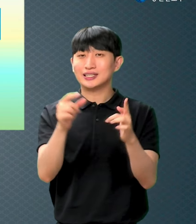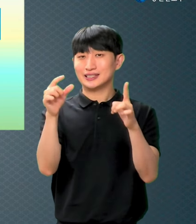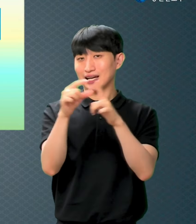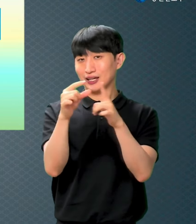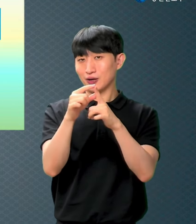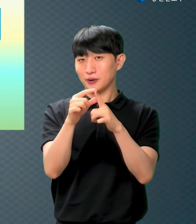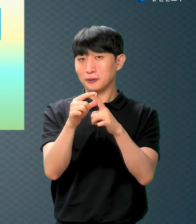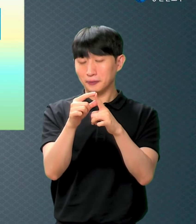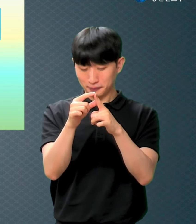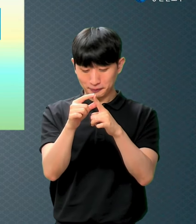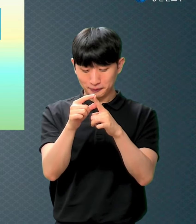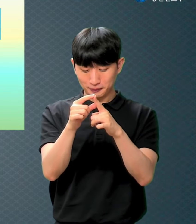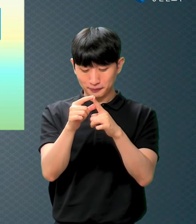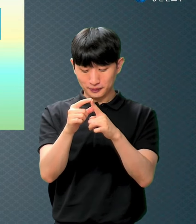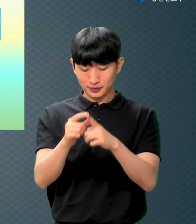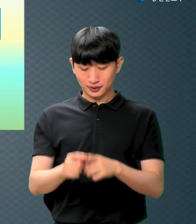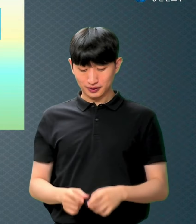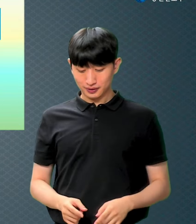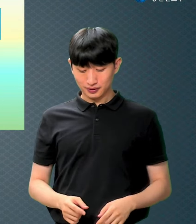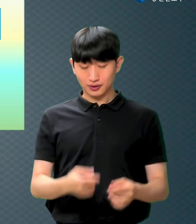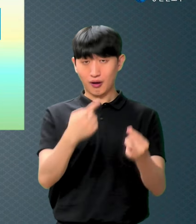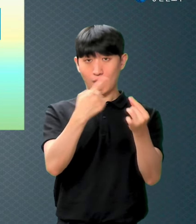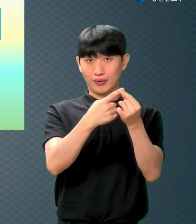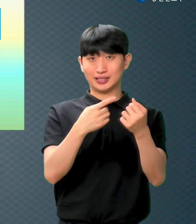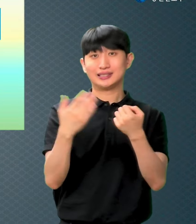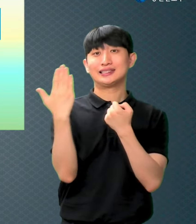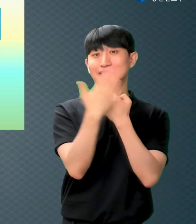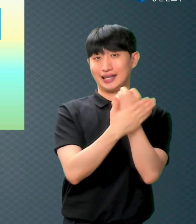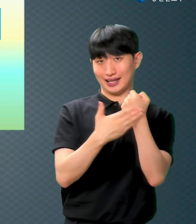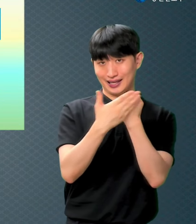말은 거저 공짜